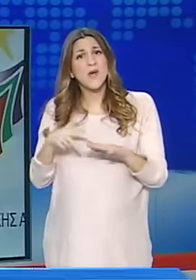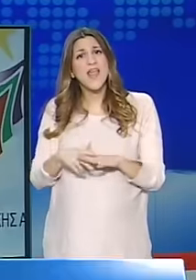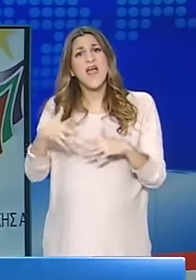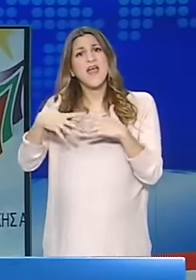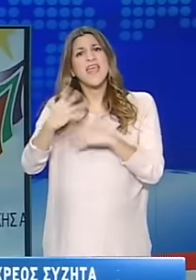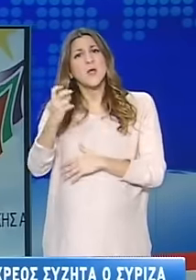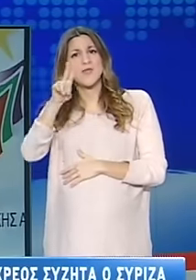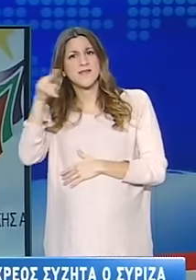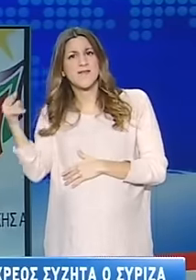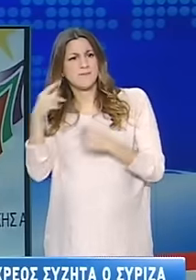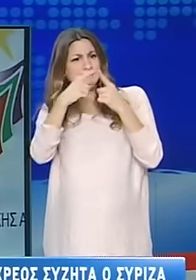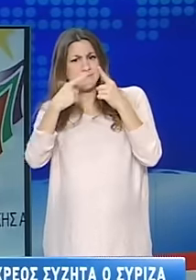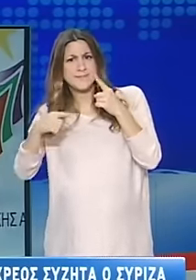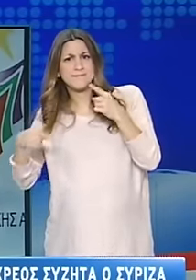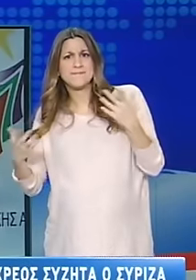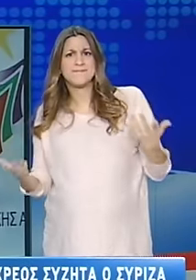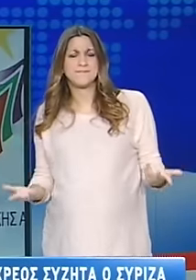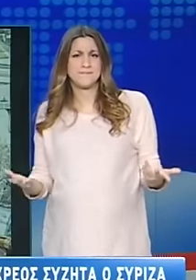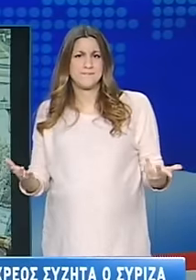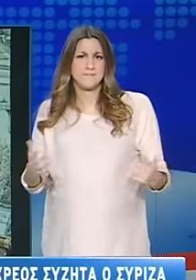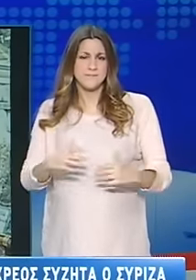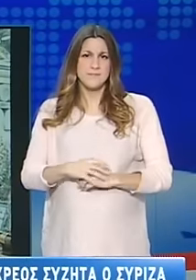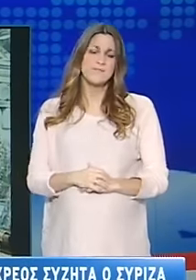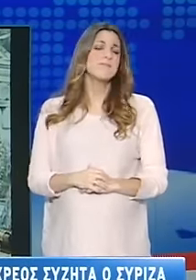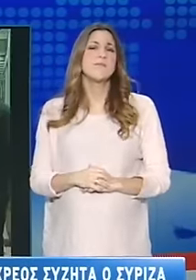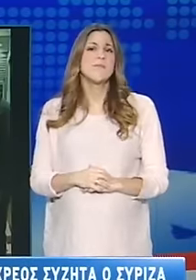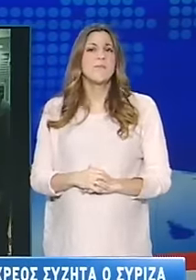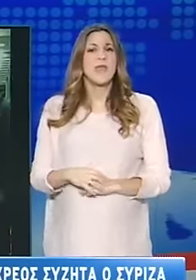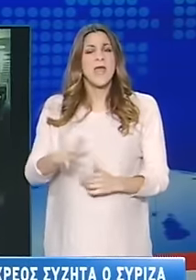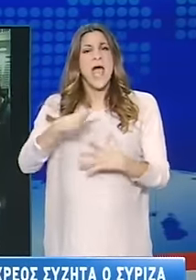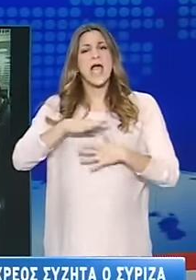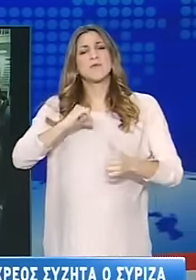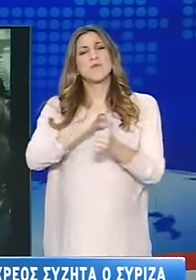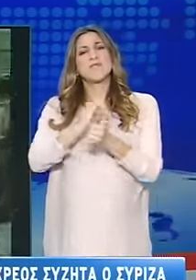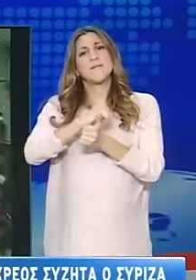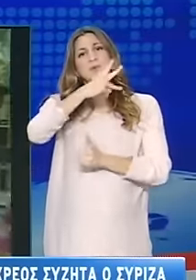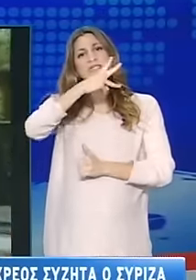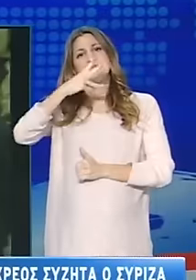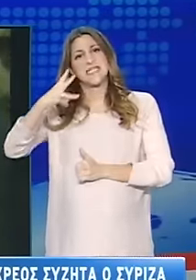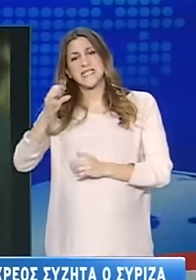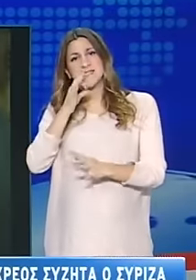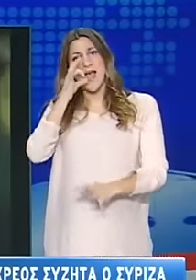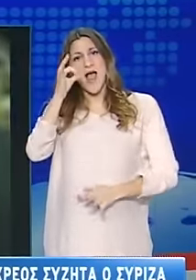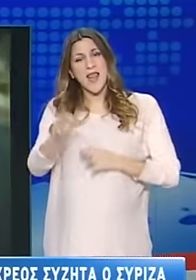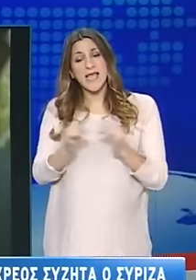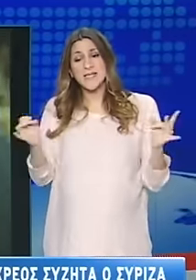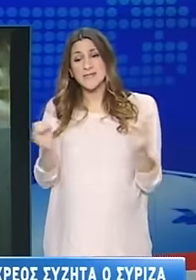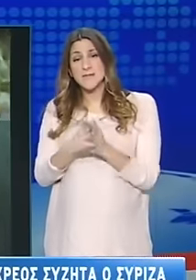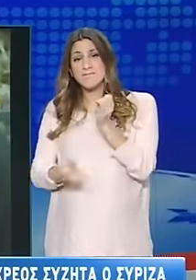δημοψηφίσματος για τη διευθέτηση του χρέους, αν εκλεγεί ο ΣΥΡΙΖΑ, άφησε, μιλώντας στο ΣΚΑΙ, ο Πάνος Κουρλέτης. Ο βουλευτής του